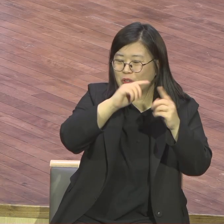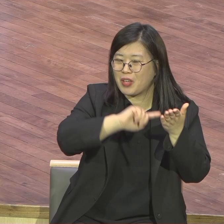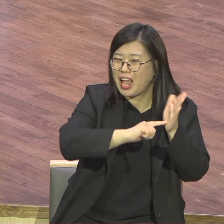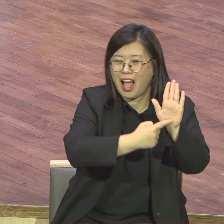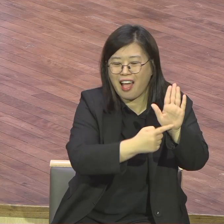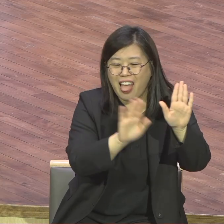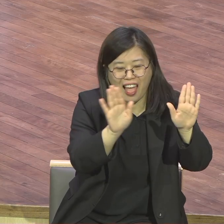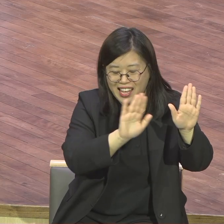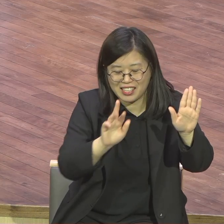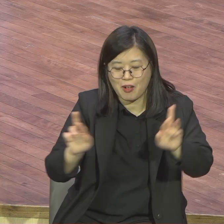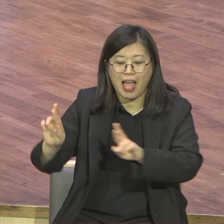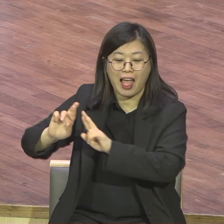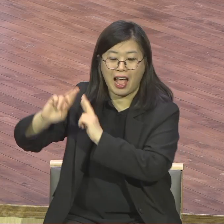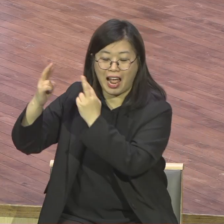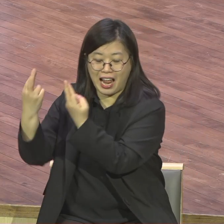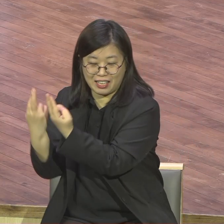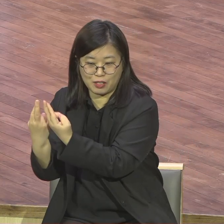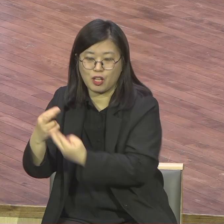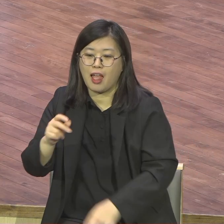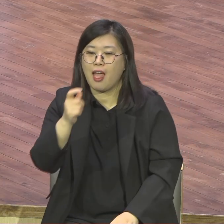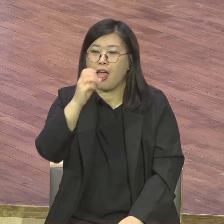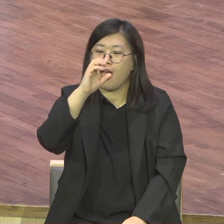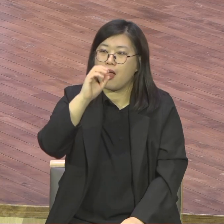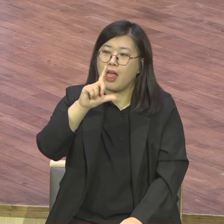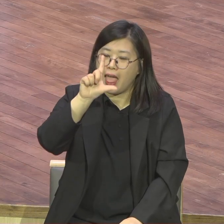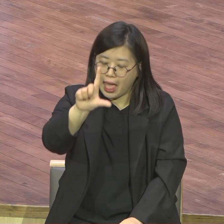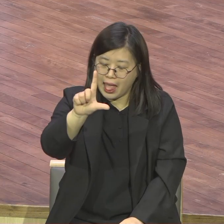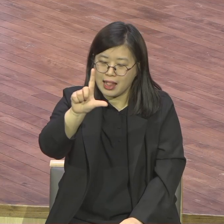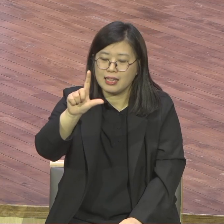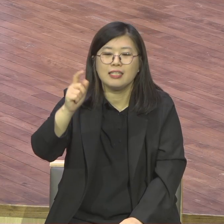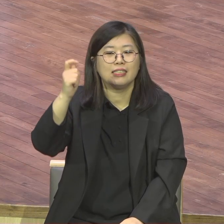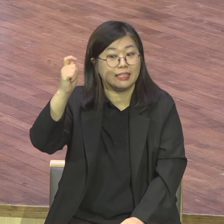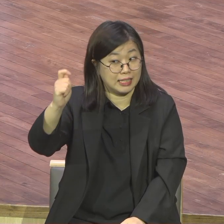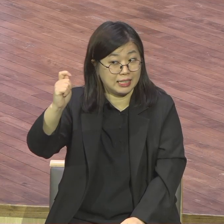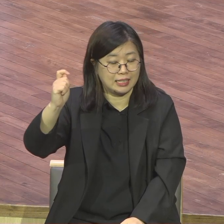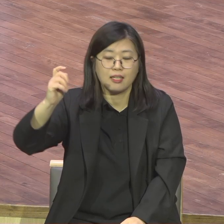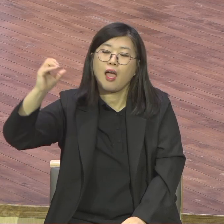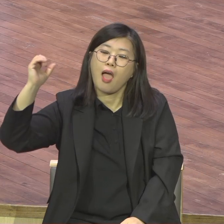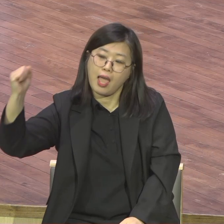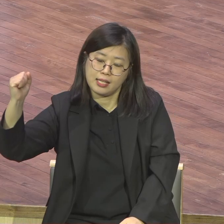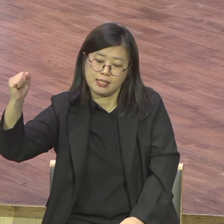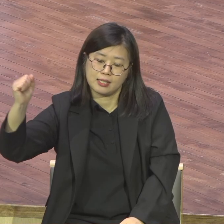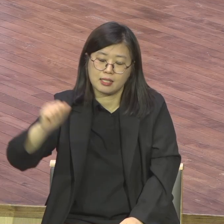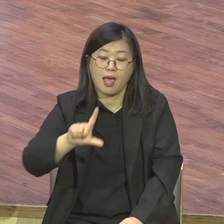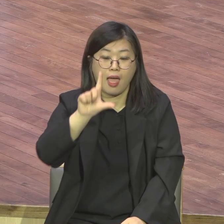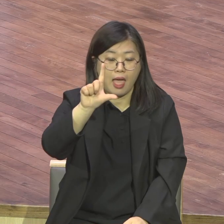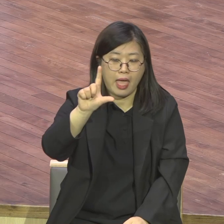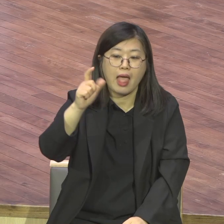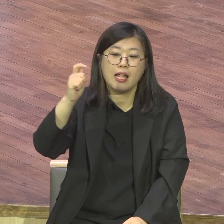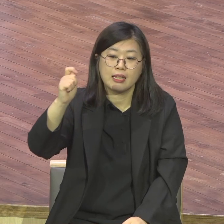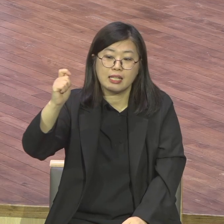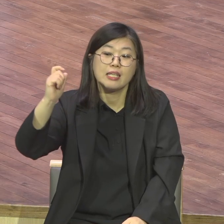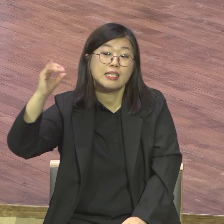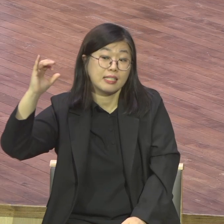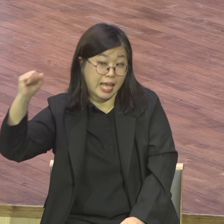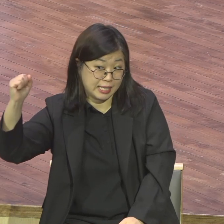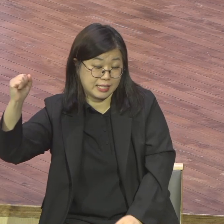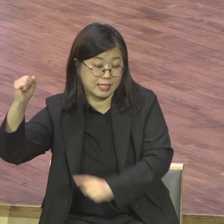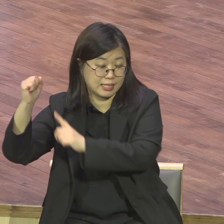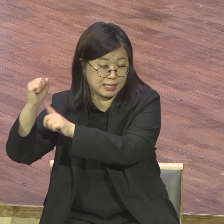LTS라는 훈련을 통해서 그 지역 성교사님이 이번에도 지난주 했잖아요 팔라바네 필리핀에